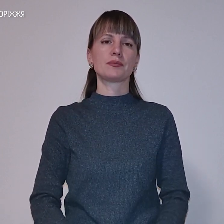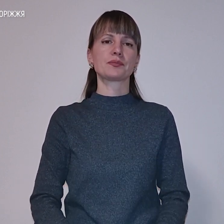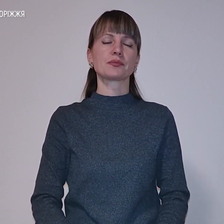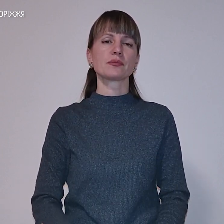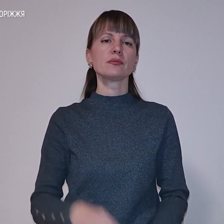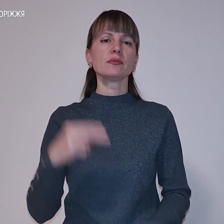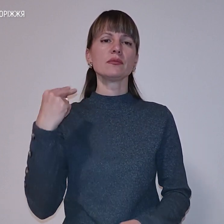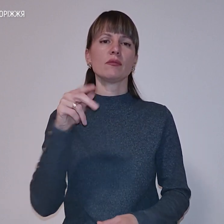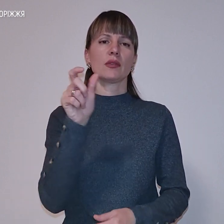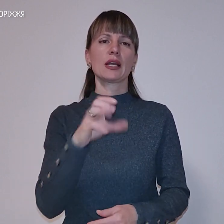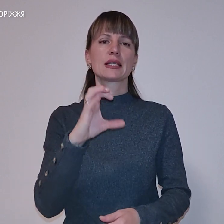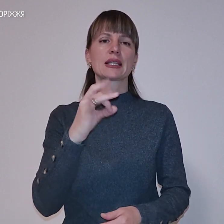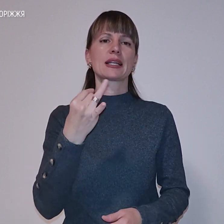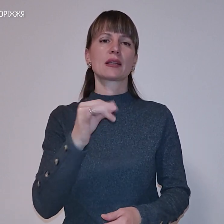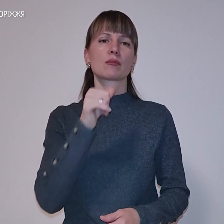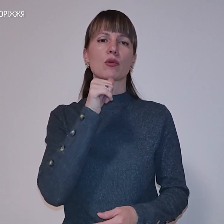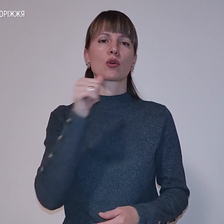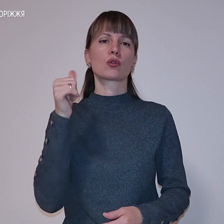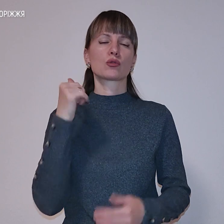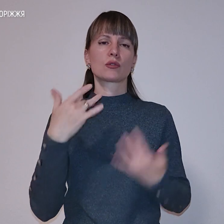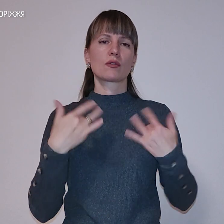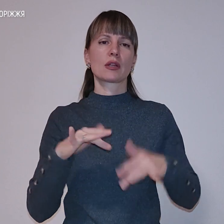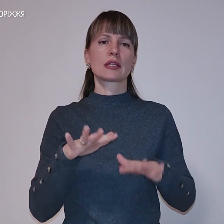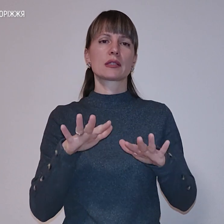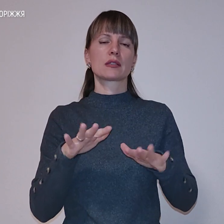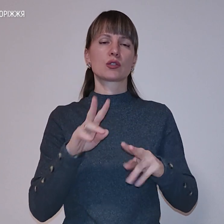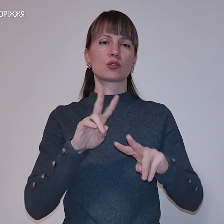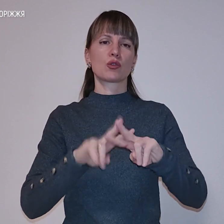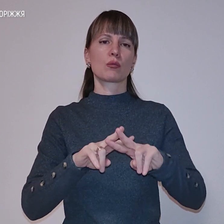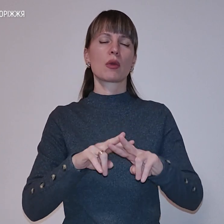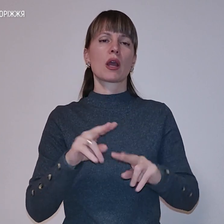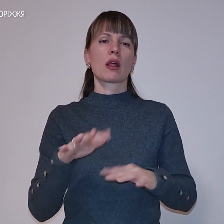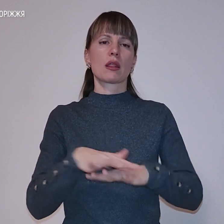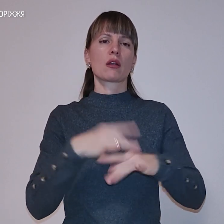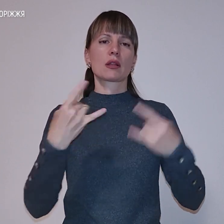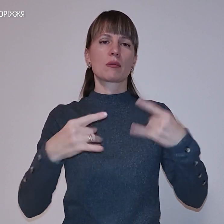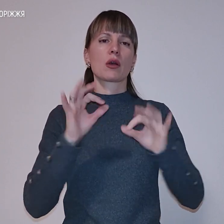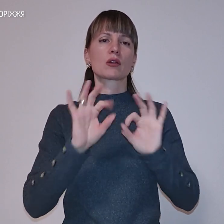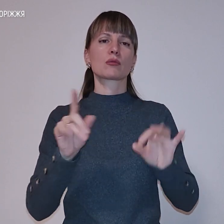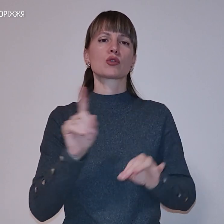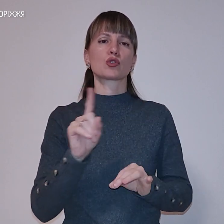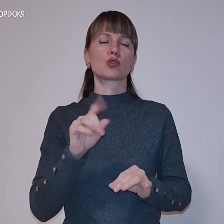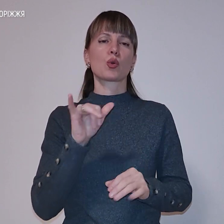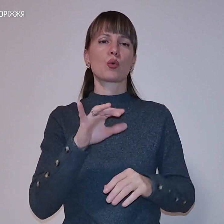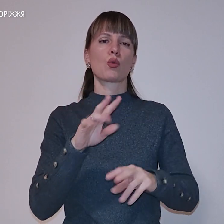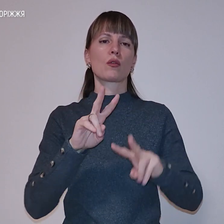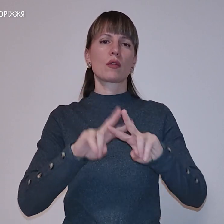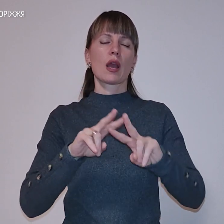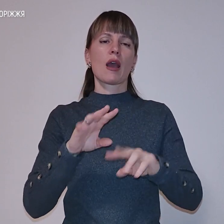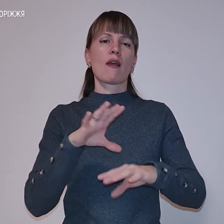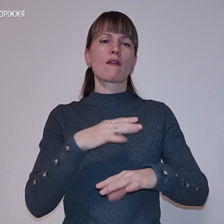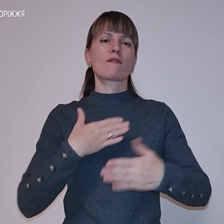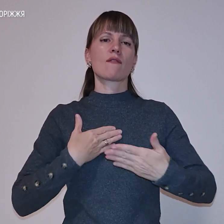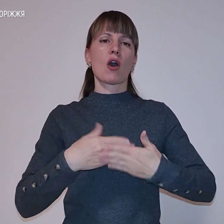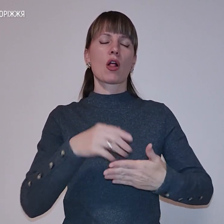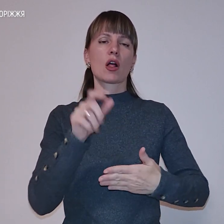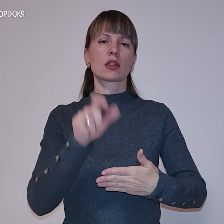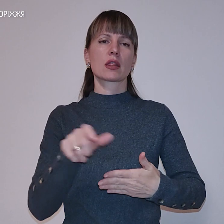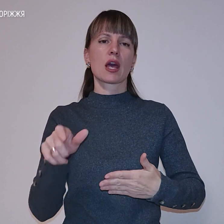Запоріжжя Сергій торік звільнився з місць призбавлення волі. Суспільному розповів, що в'язниці волонтери благодійної організації «100%